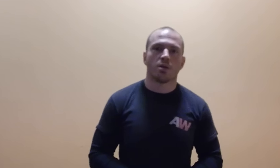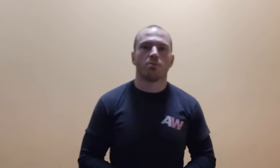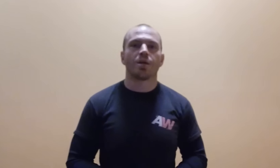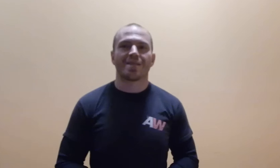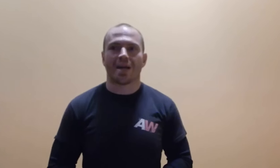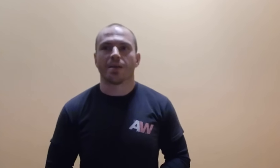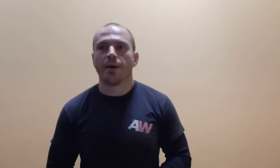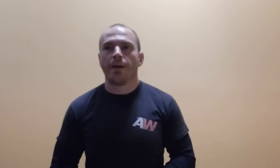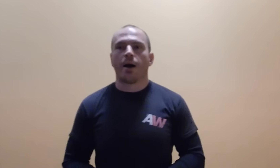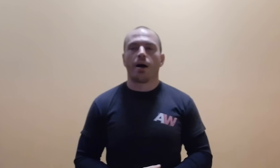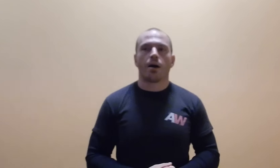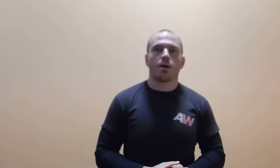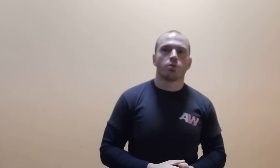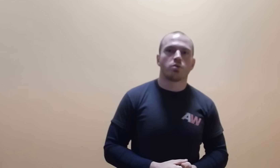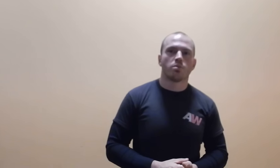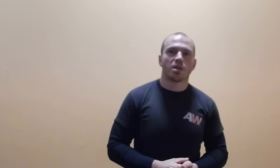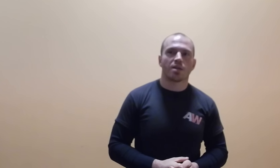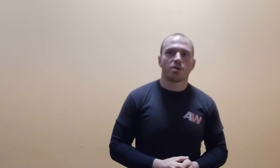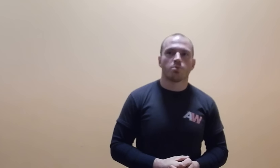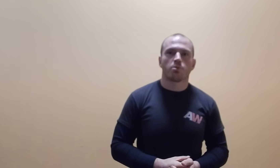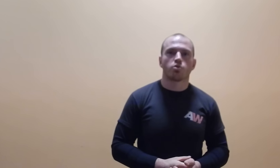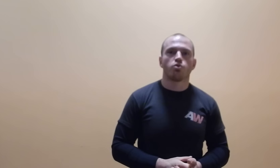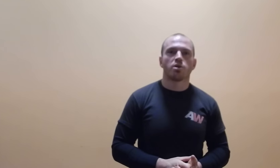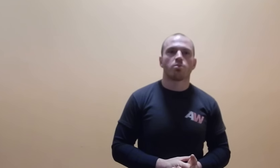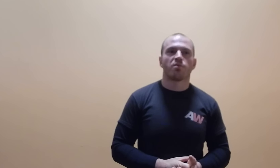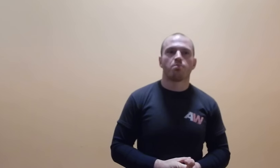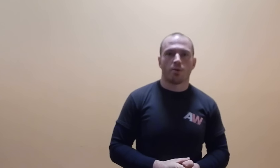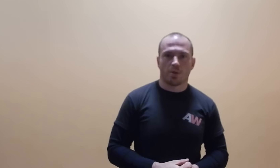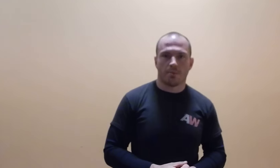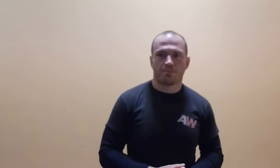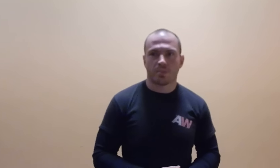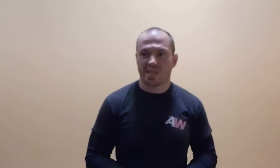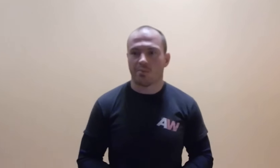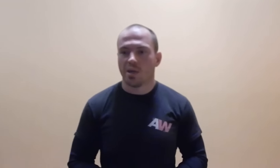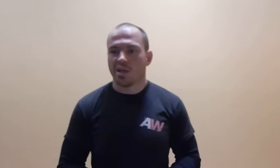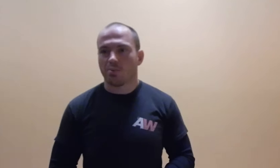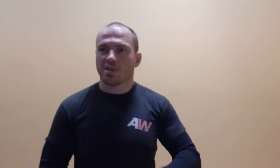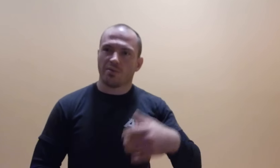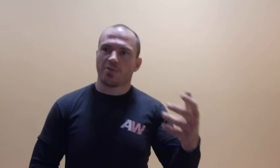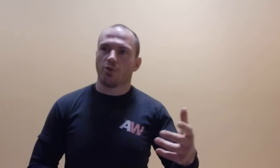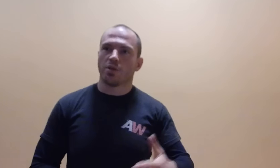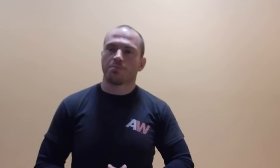zdanie. A ludzki umysł działa tak, że po prostu dziury sobie wypełnia sam, na podstawie swoich